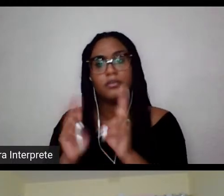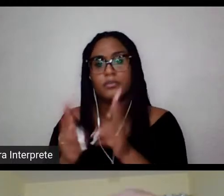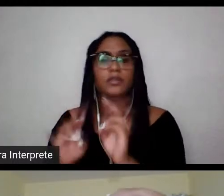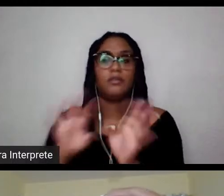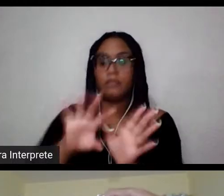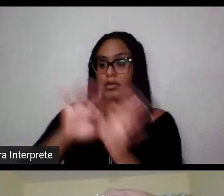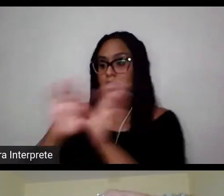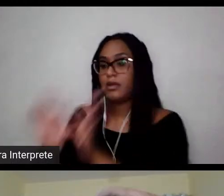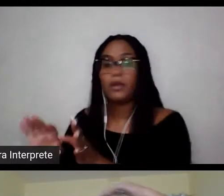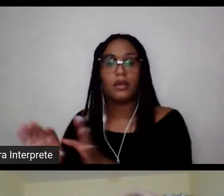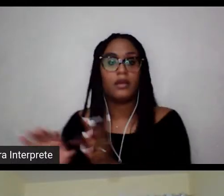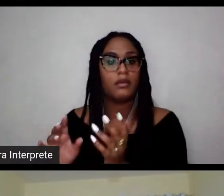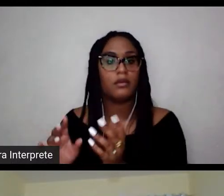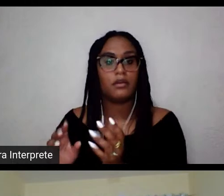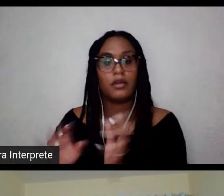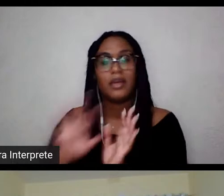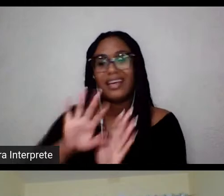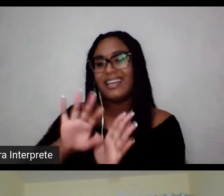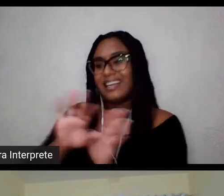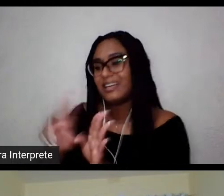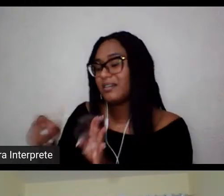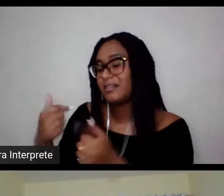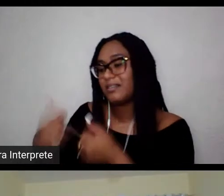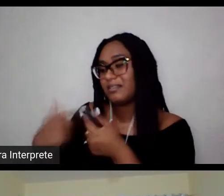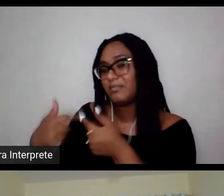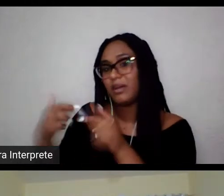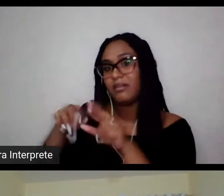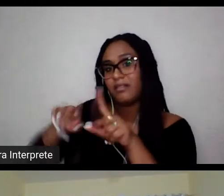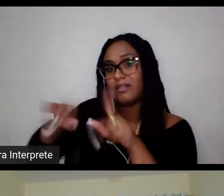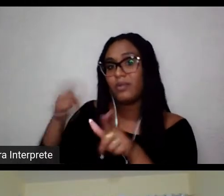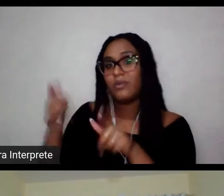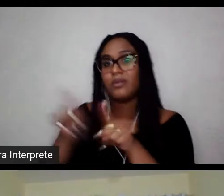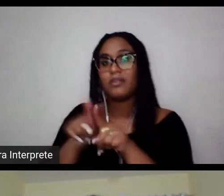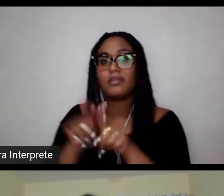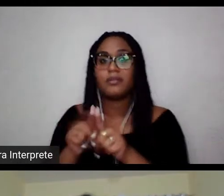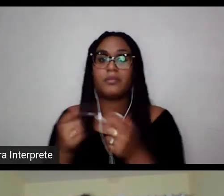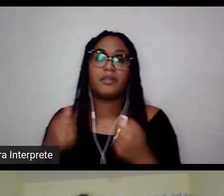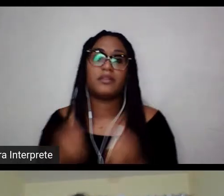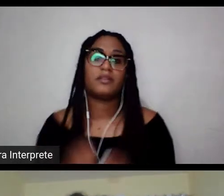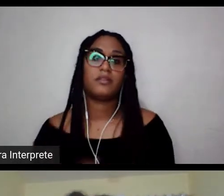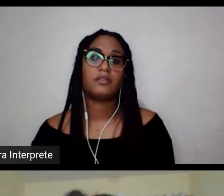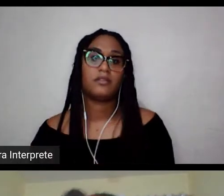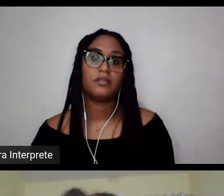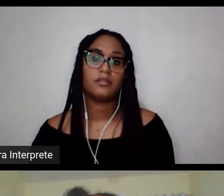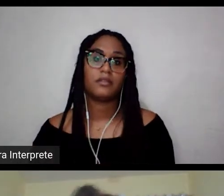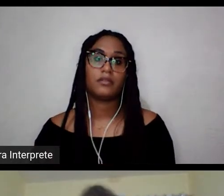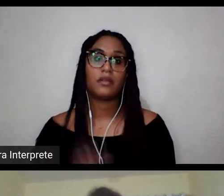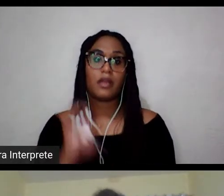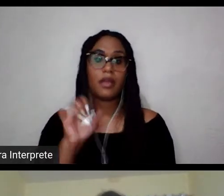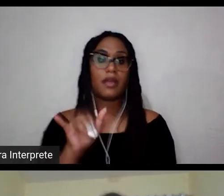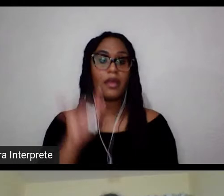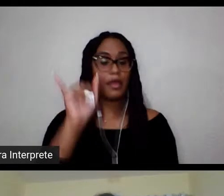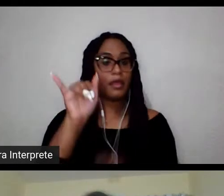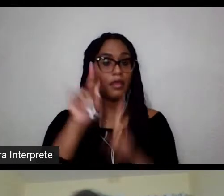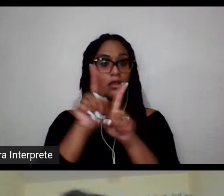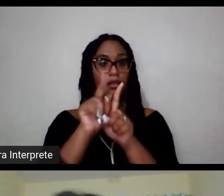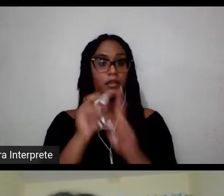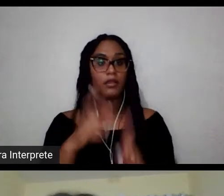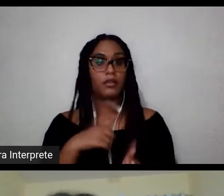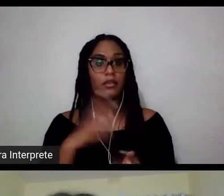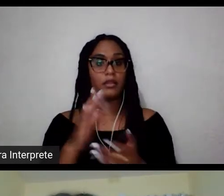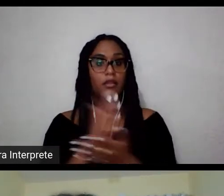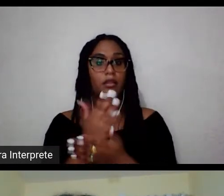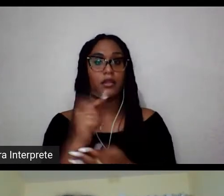e não com a visibilidade que os homens tiveram. Ok. Aproveitando, ele tem uma já, vou endatar uma